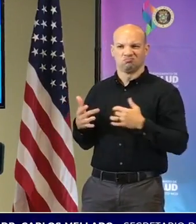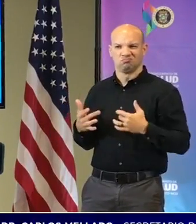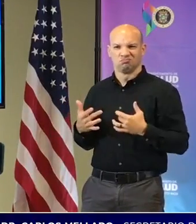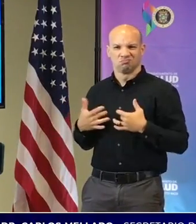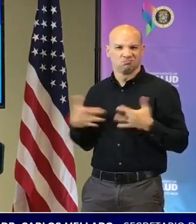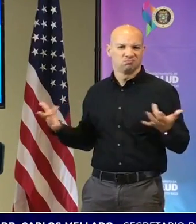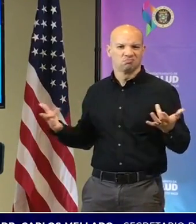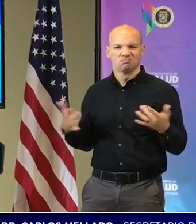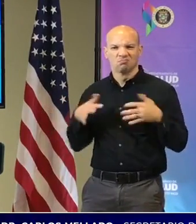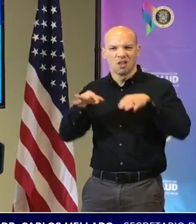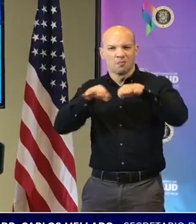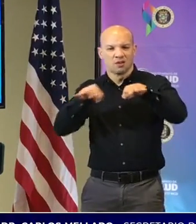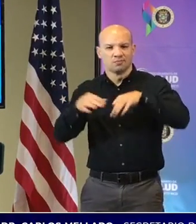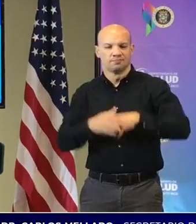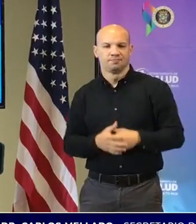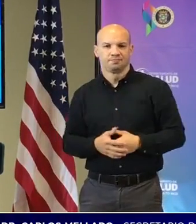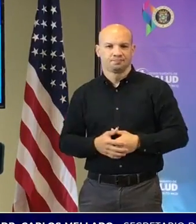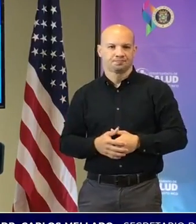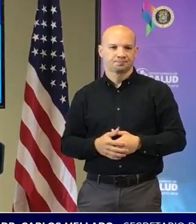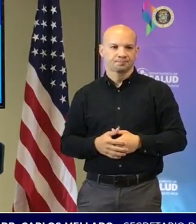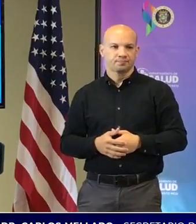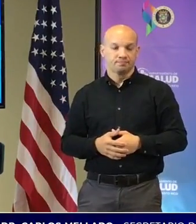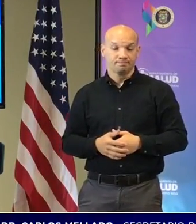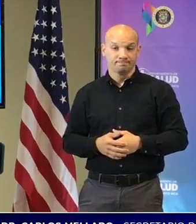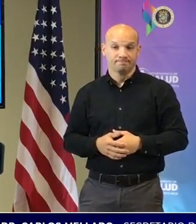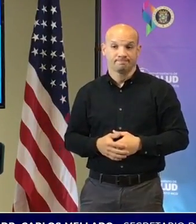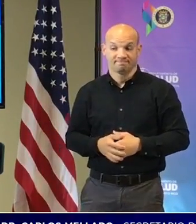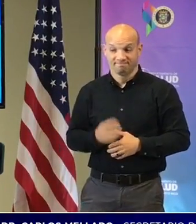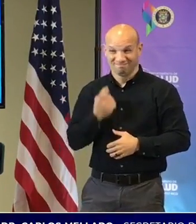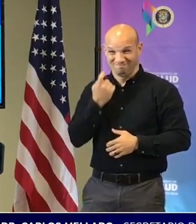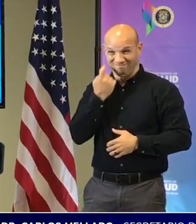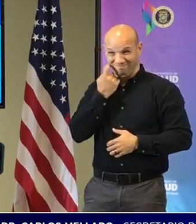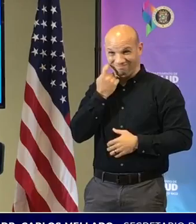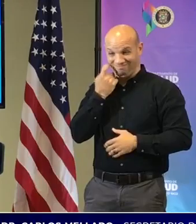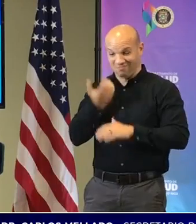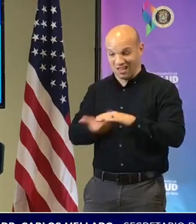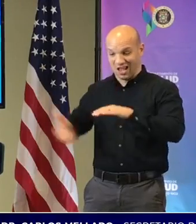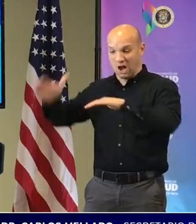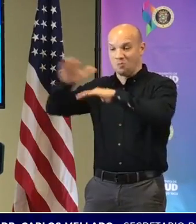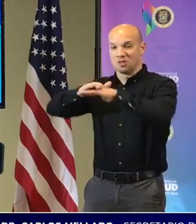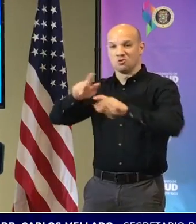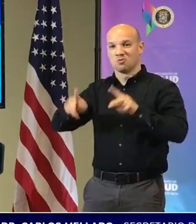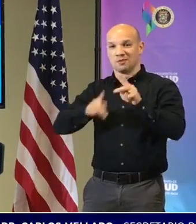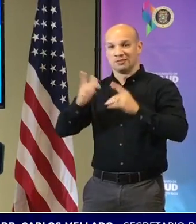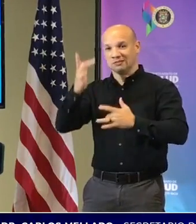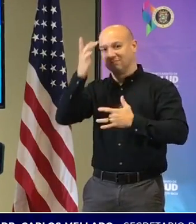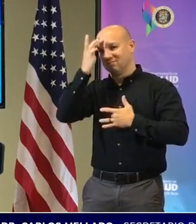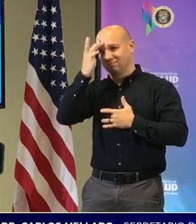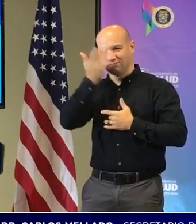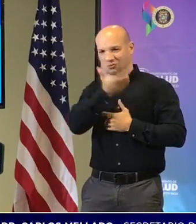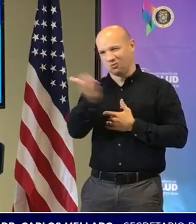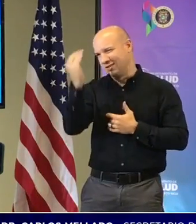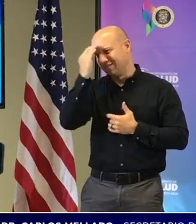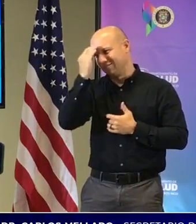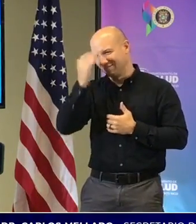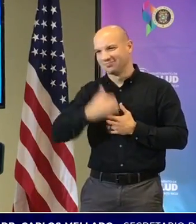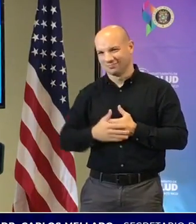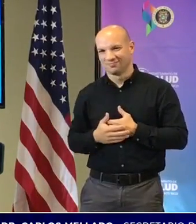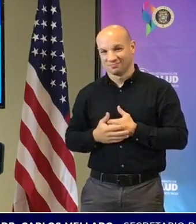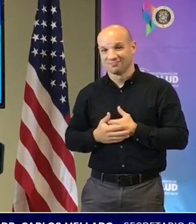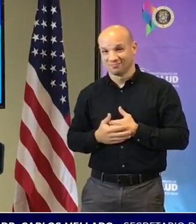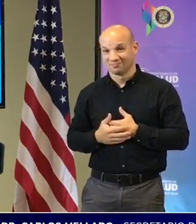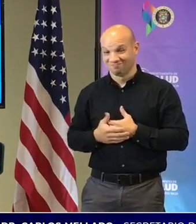Estamos ante un aumento de casos y eso ciertamente ustedes lo saben es bastante